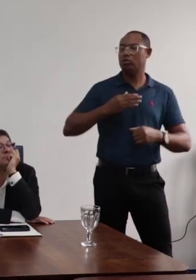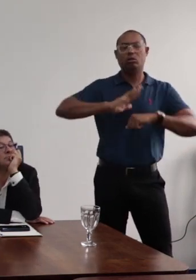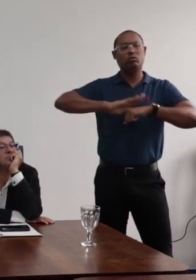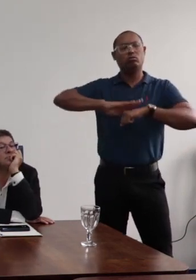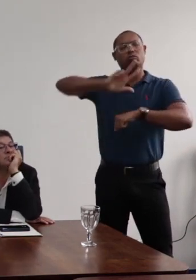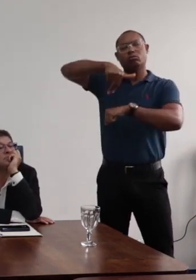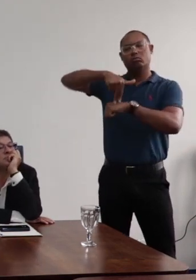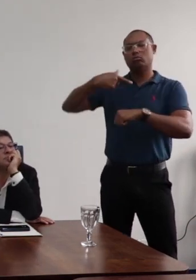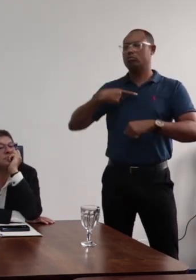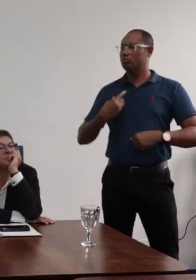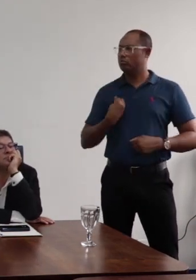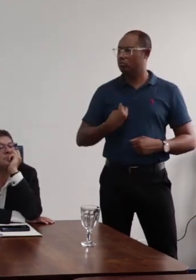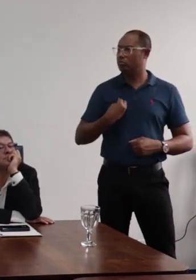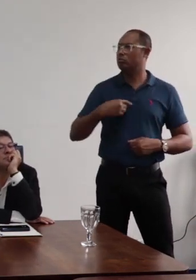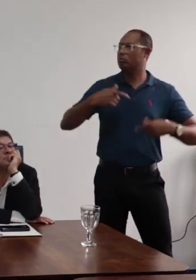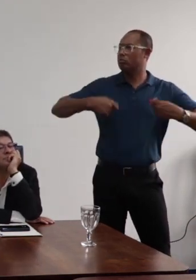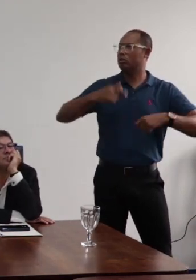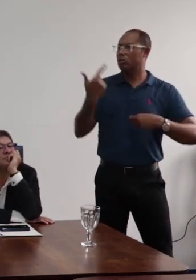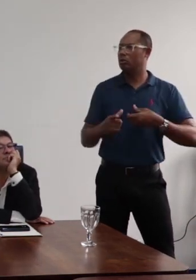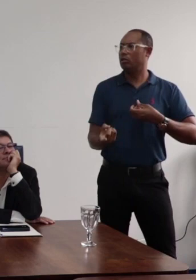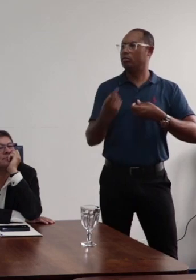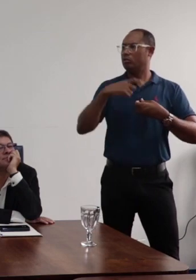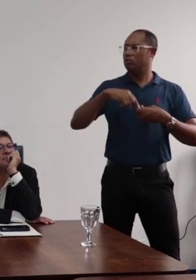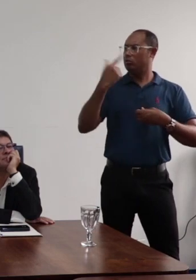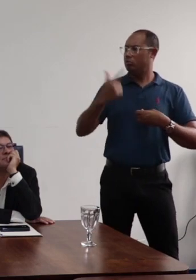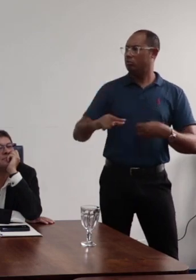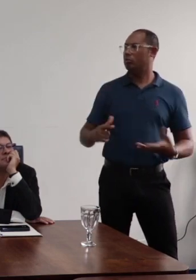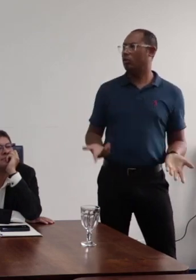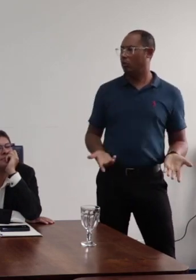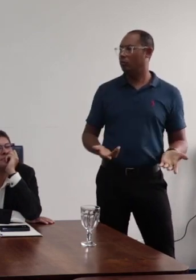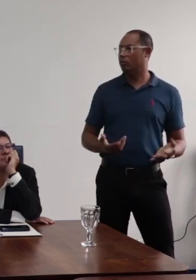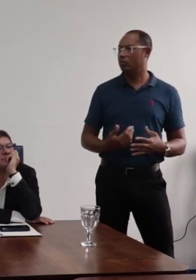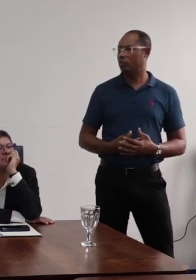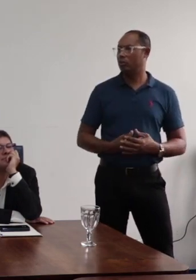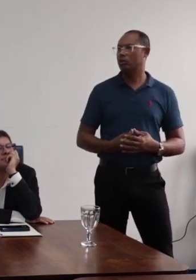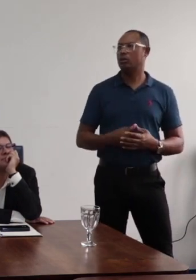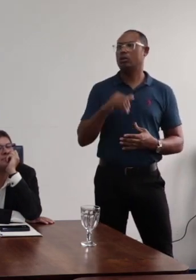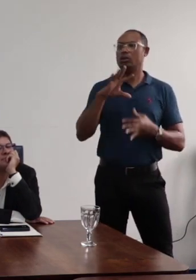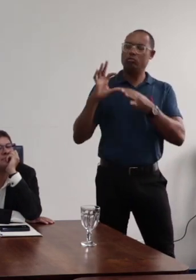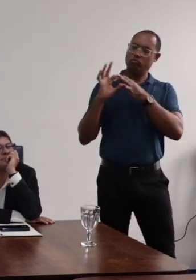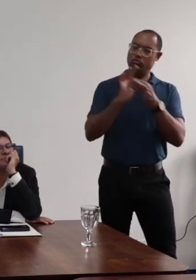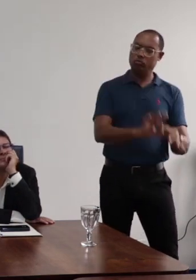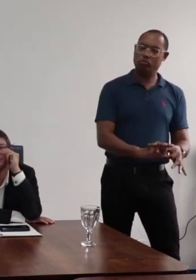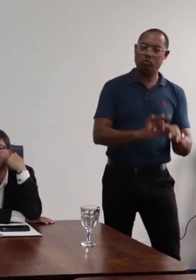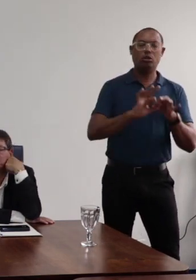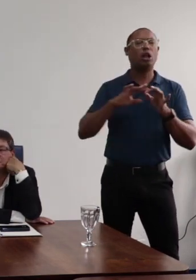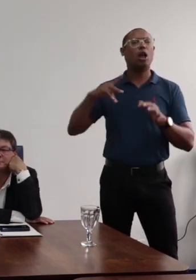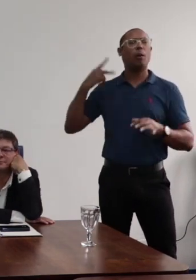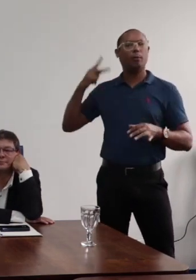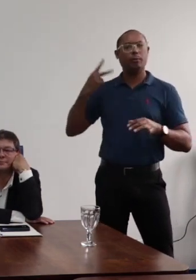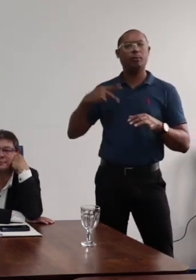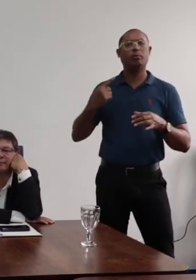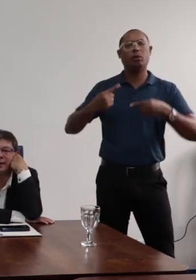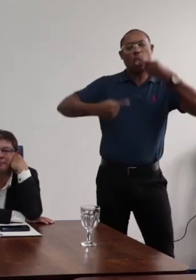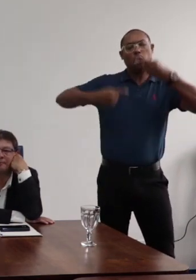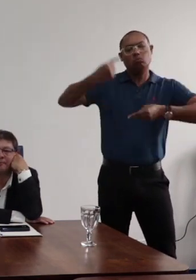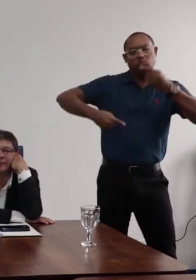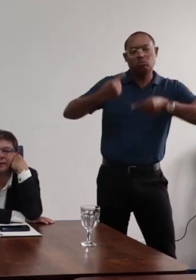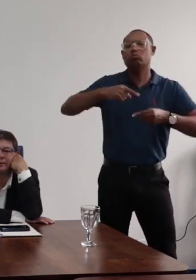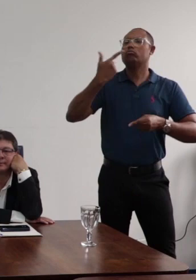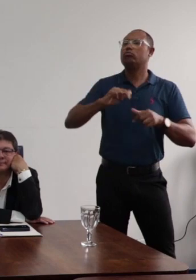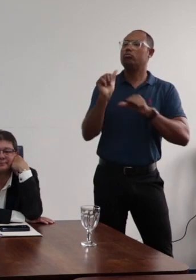inclusive, de retomada de um contexto político democrático, avançarmos na